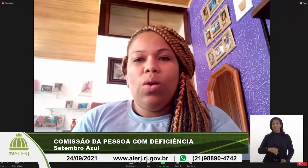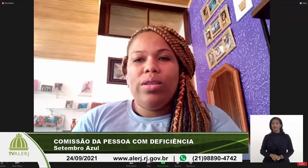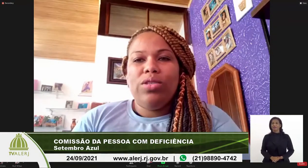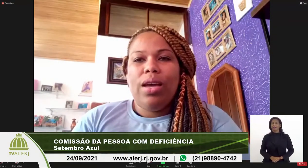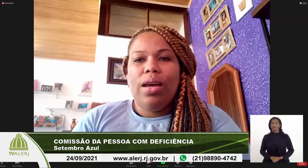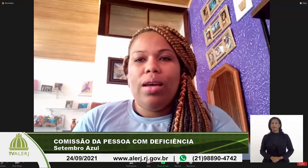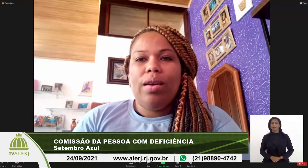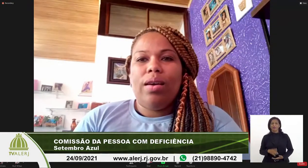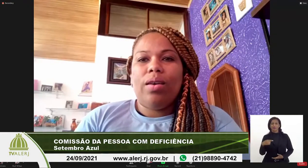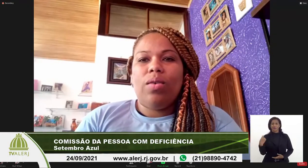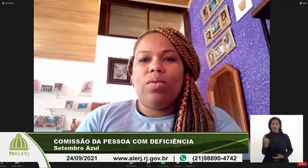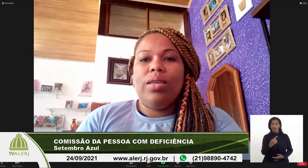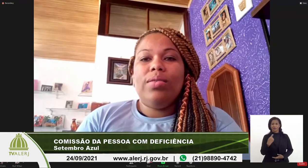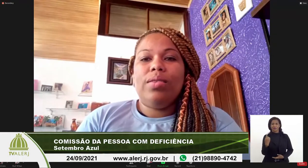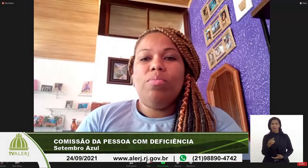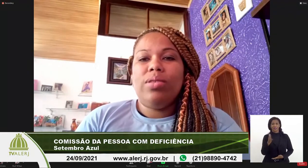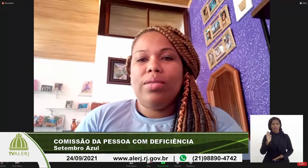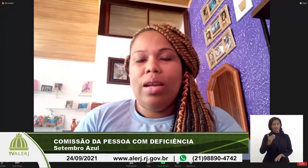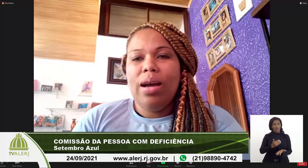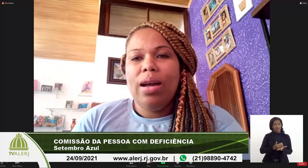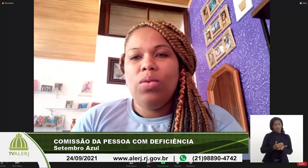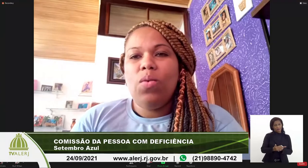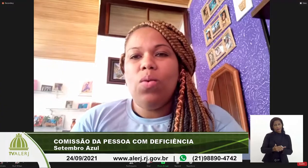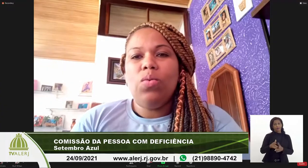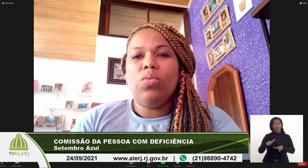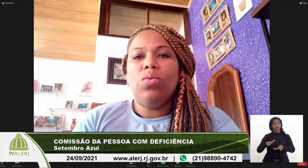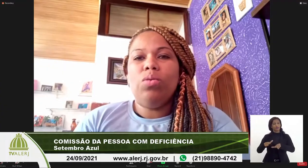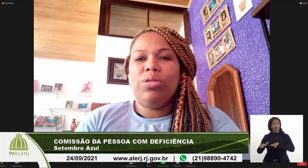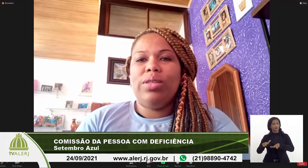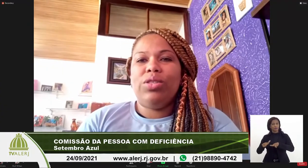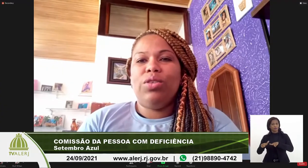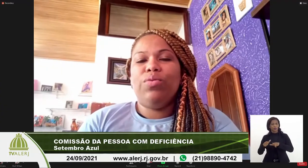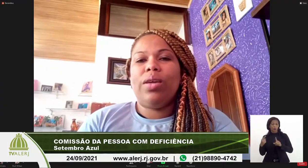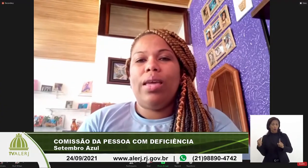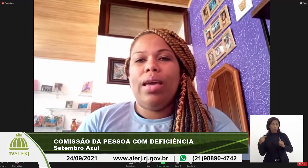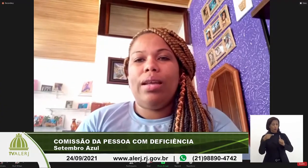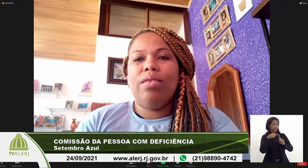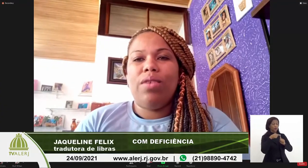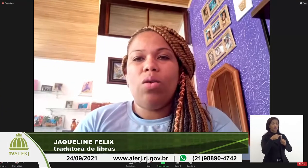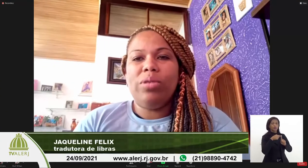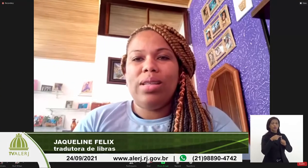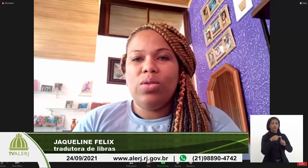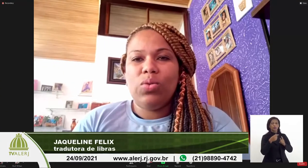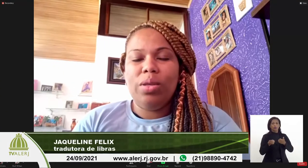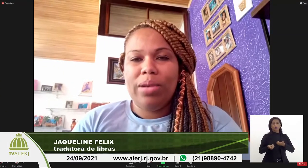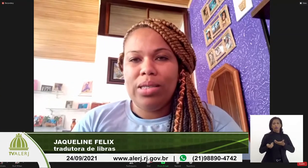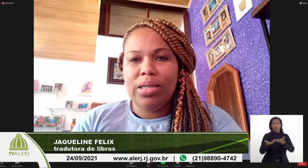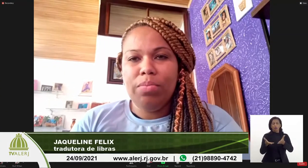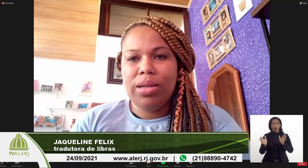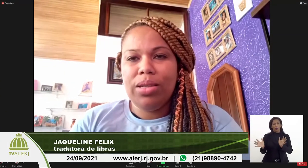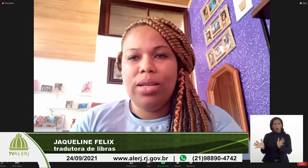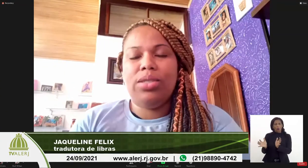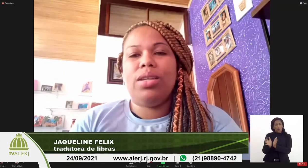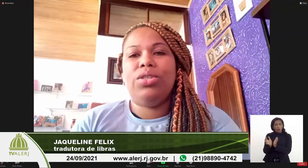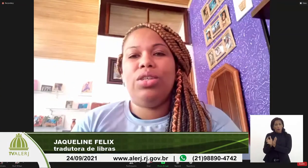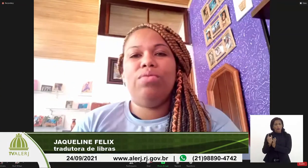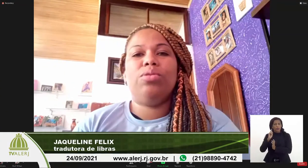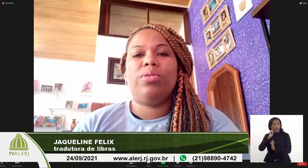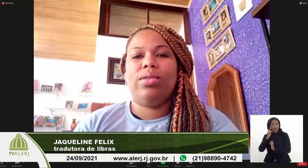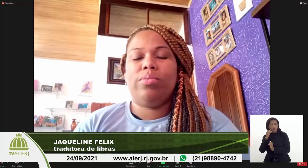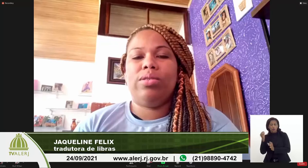Nós já iniciamos esse trabalho com um objetivo que era levar a comunidade surda para as câmaras